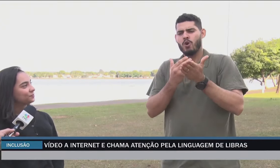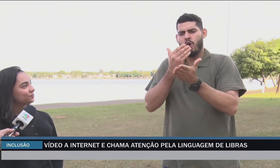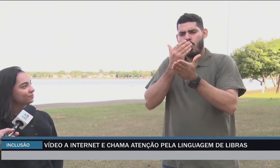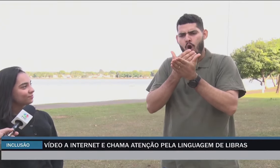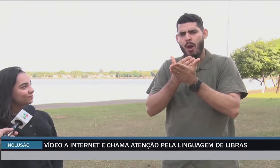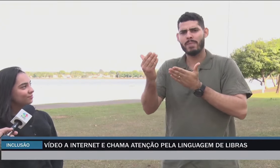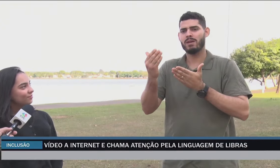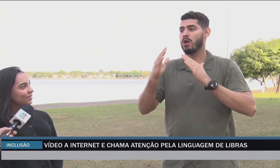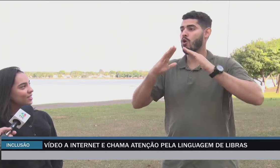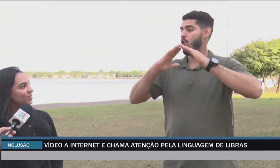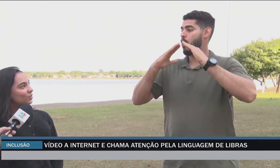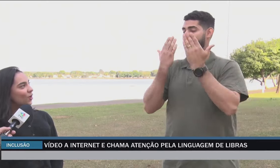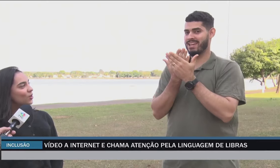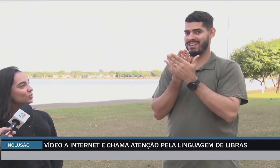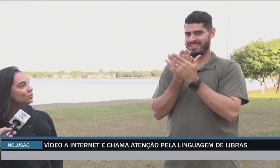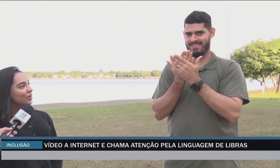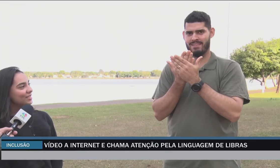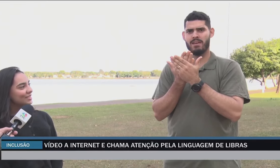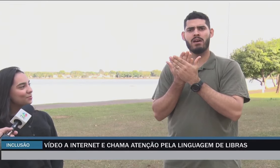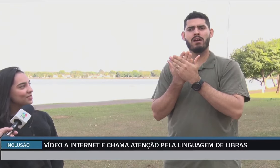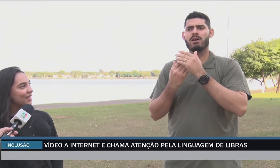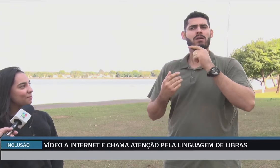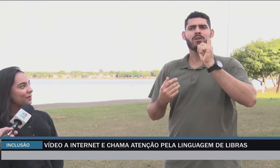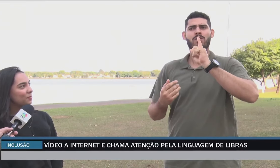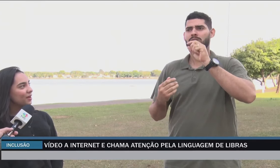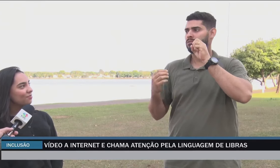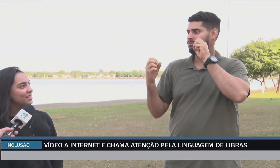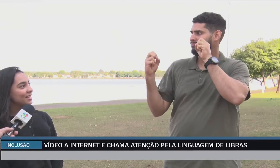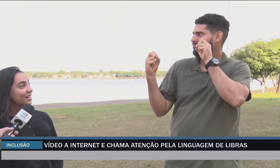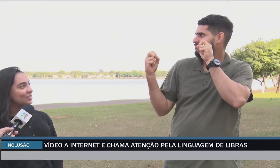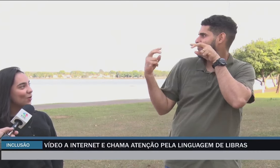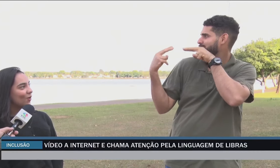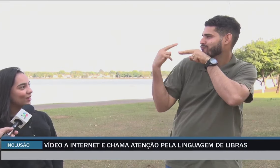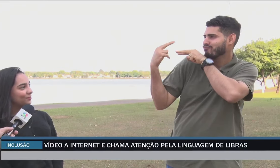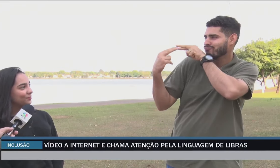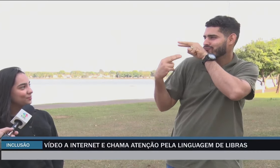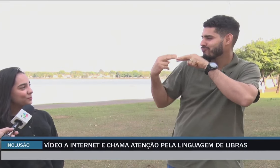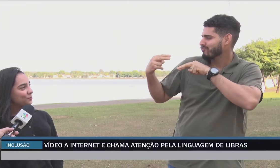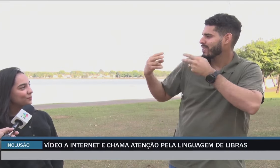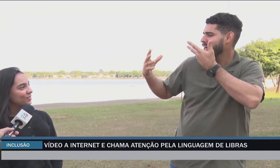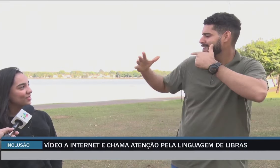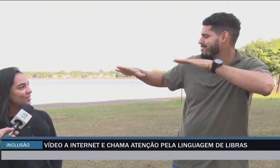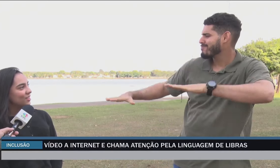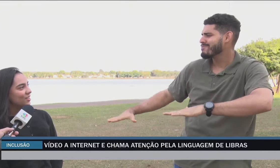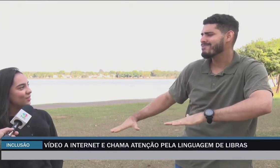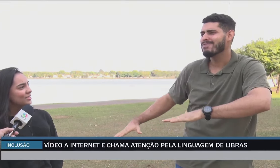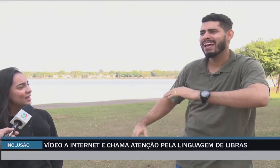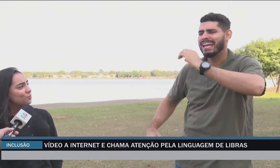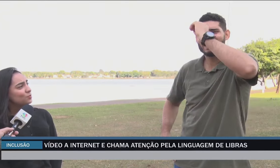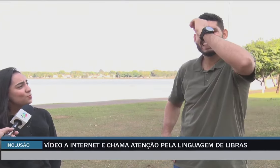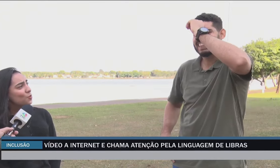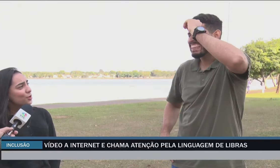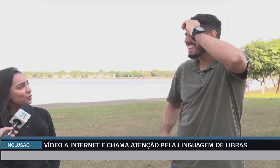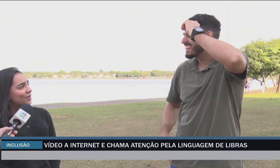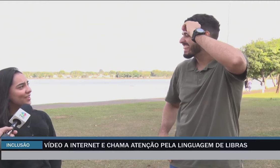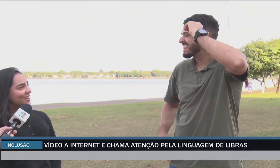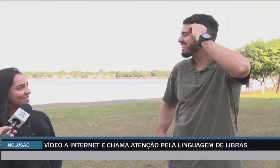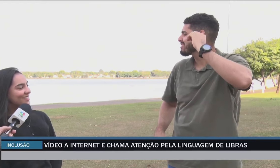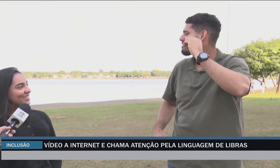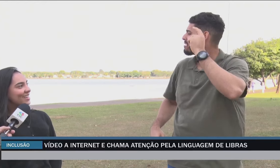nós nos conhecemos pela primeira vez lá na escola. Nós éramos muito crianças e